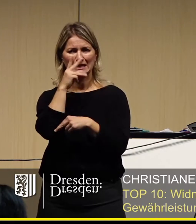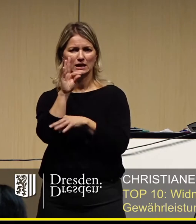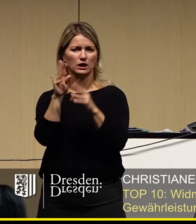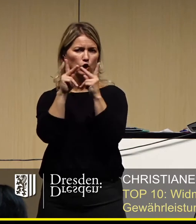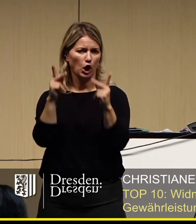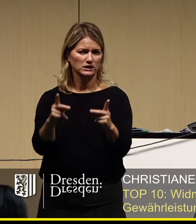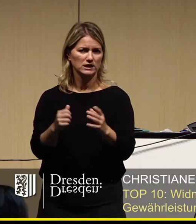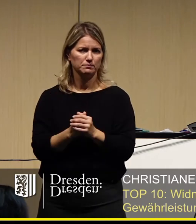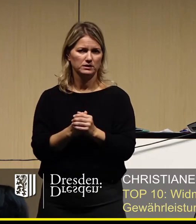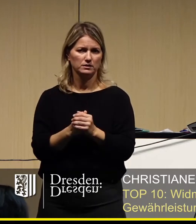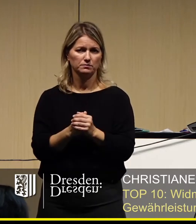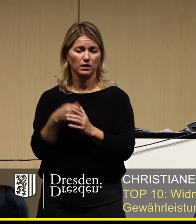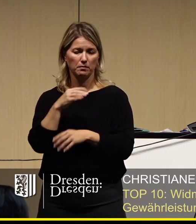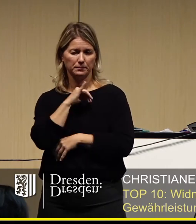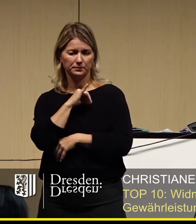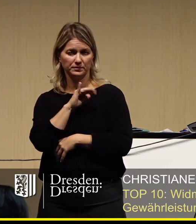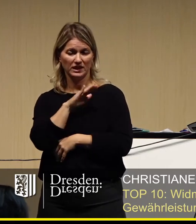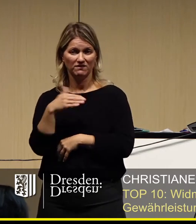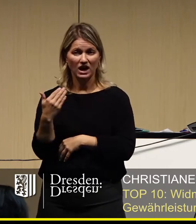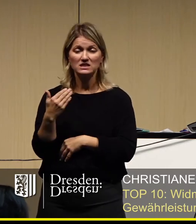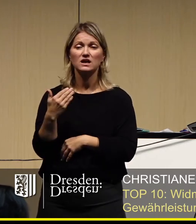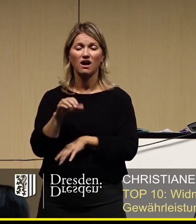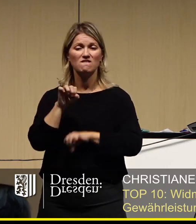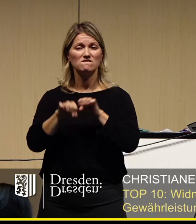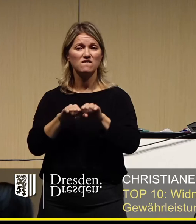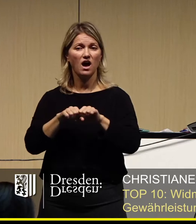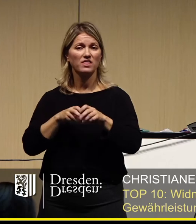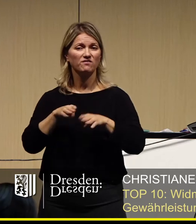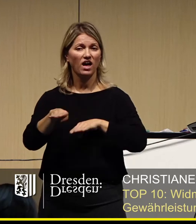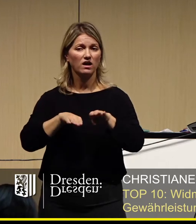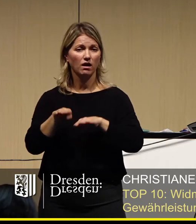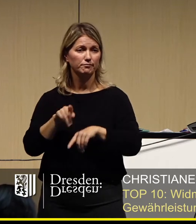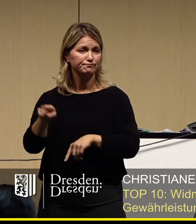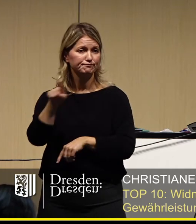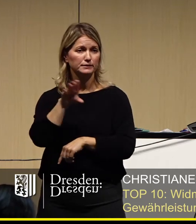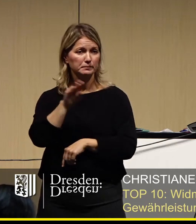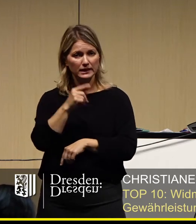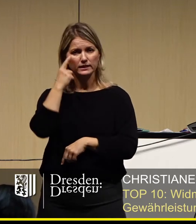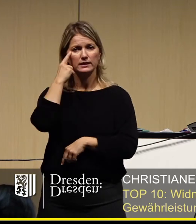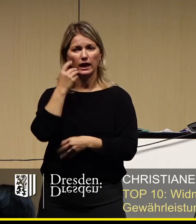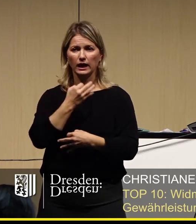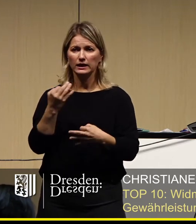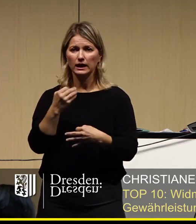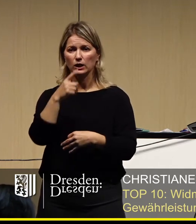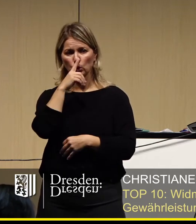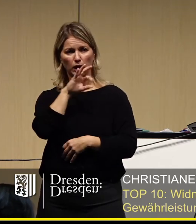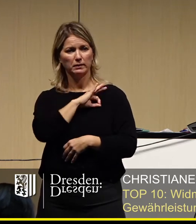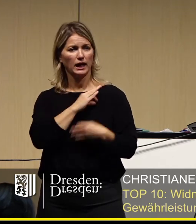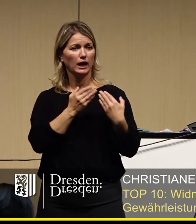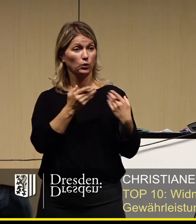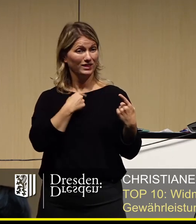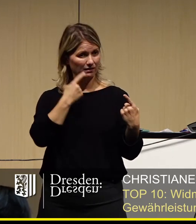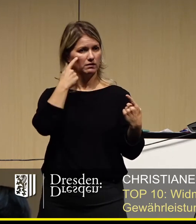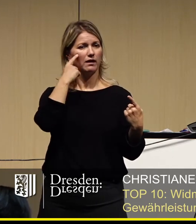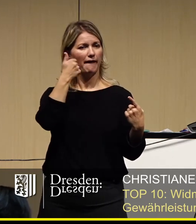Interessant ist natürlich nur, dass an den Radverkehr mal wieder gar niemand gedacht hat, außer den Grünen. Deswegen